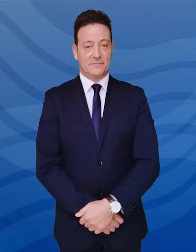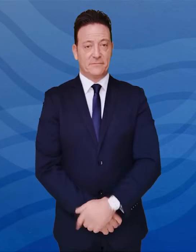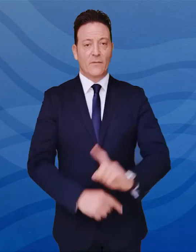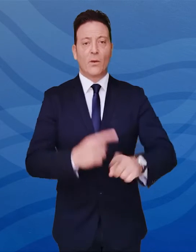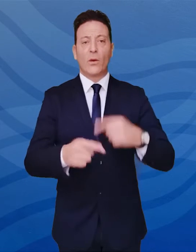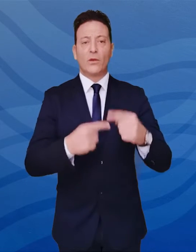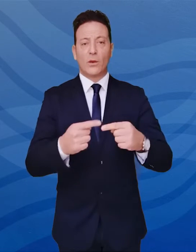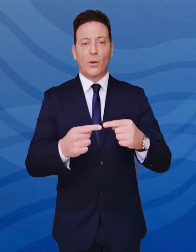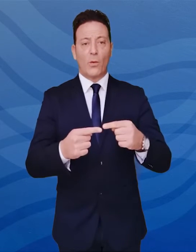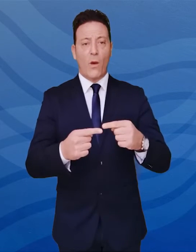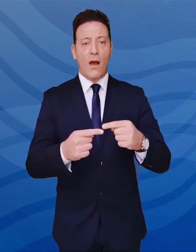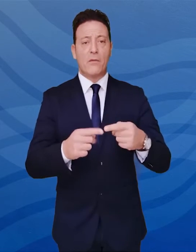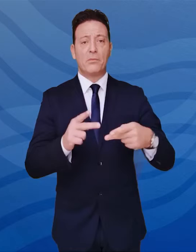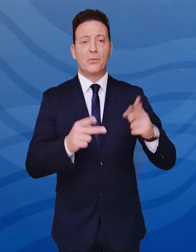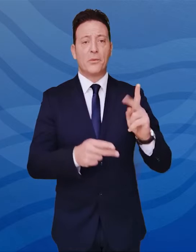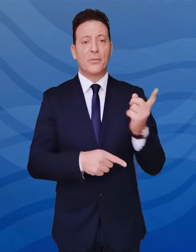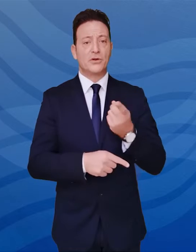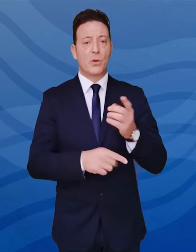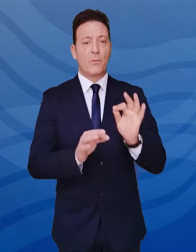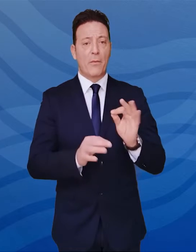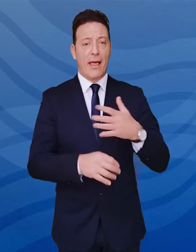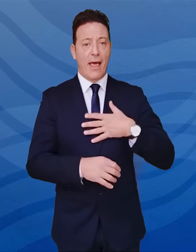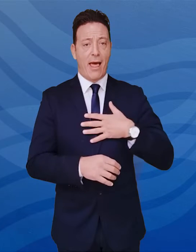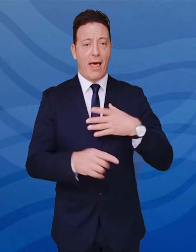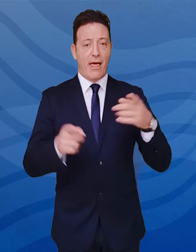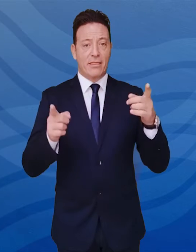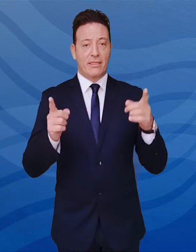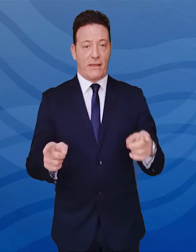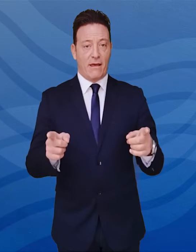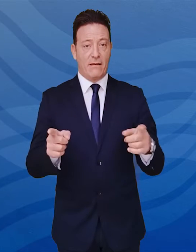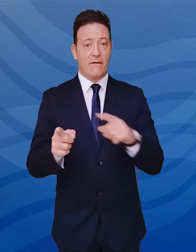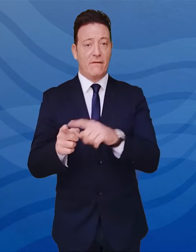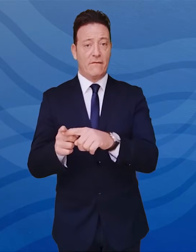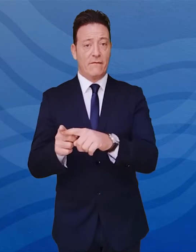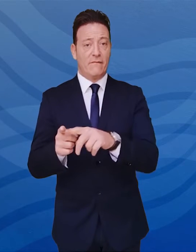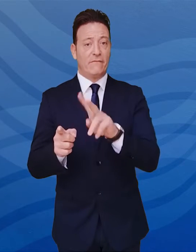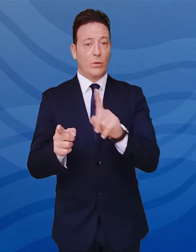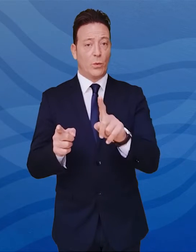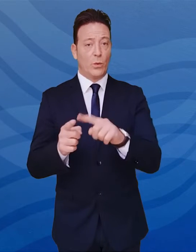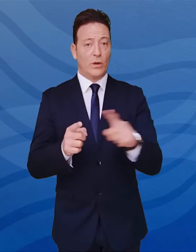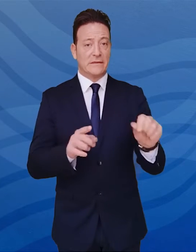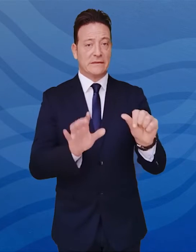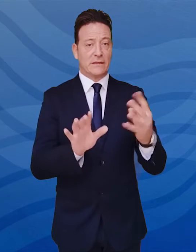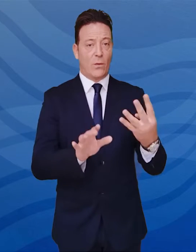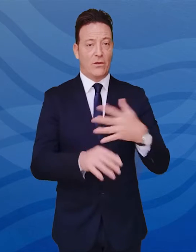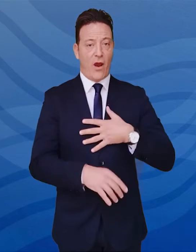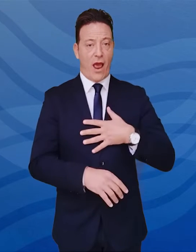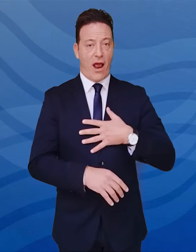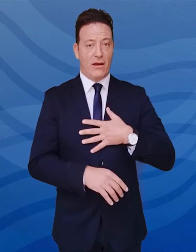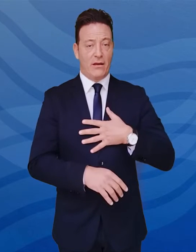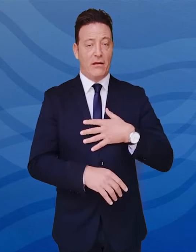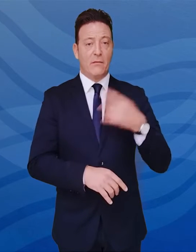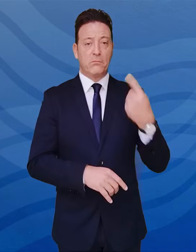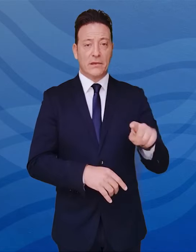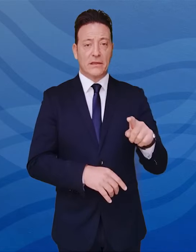rappresentata la percentuale nella fascia di età tra i 21 e i 64 anni, intorno al